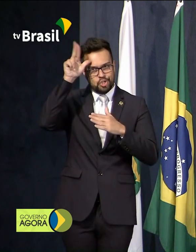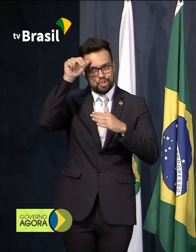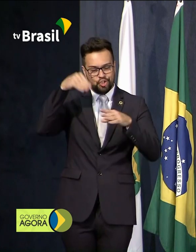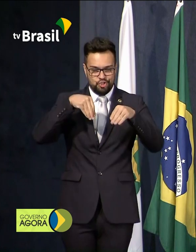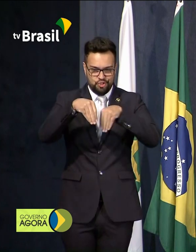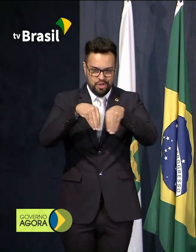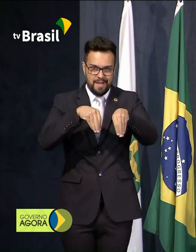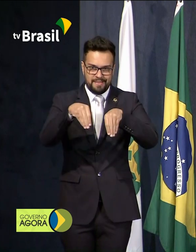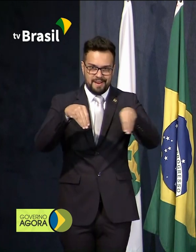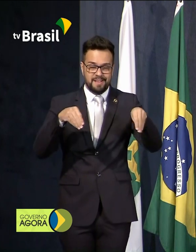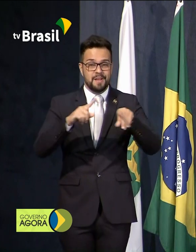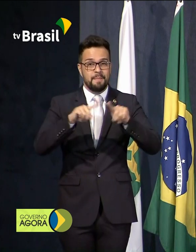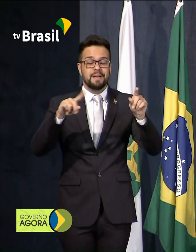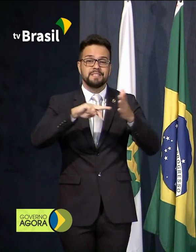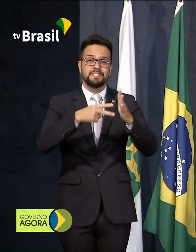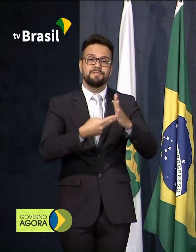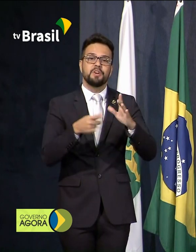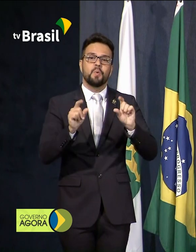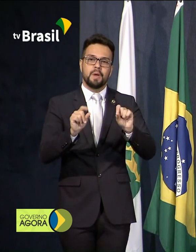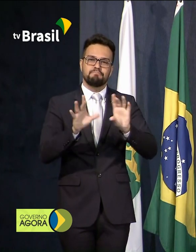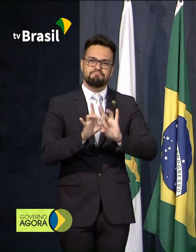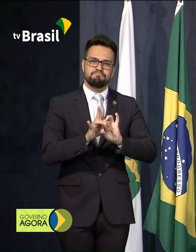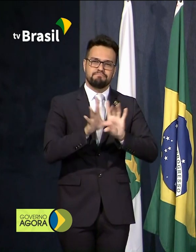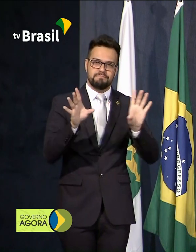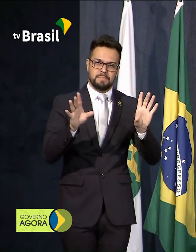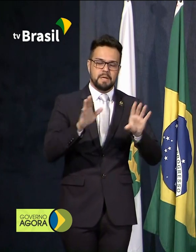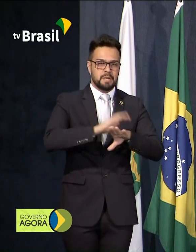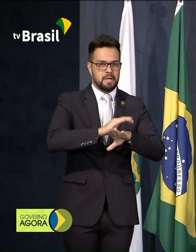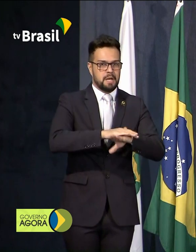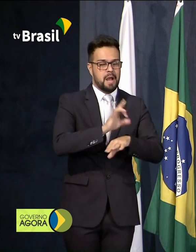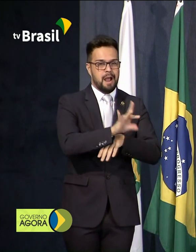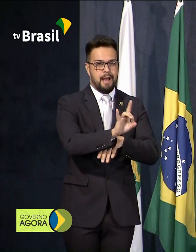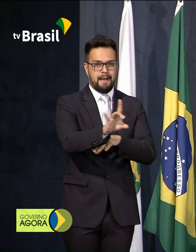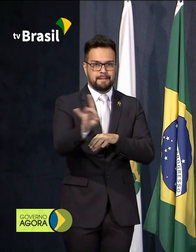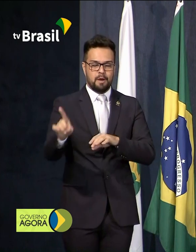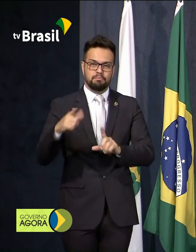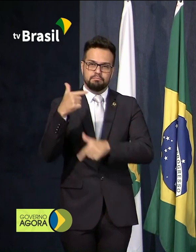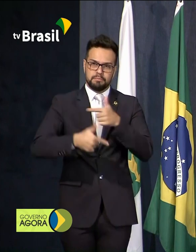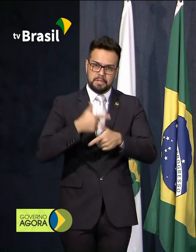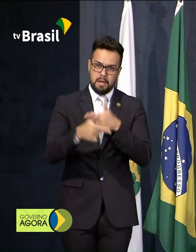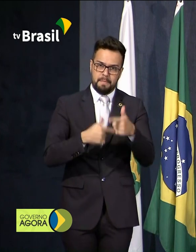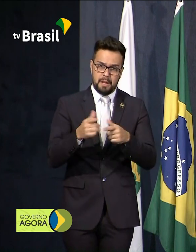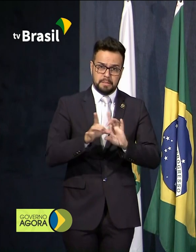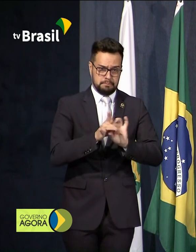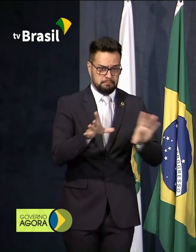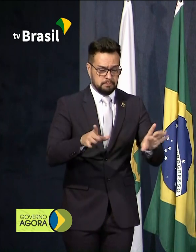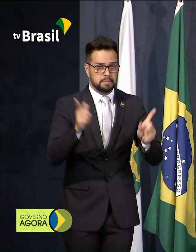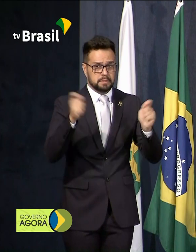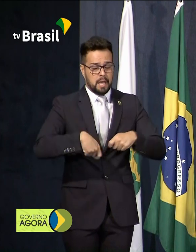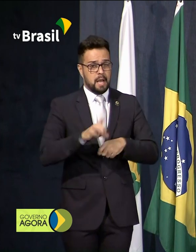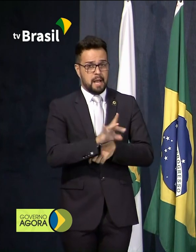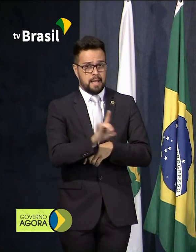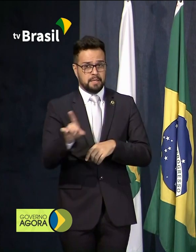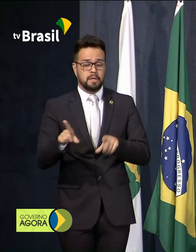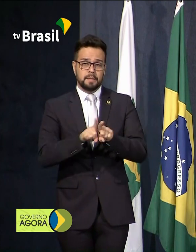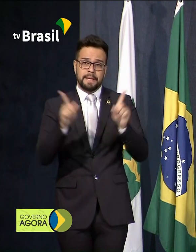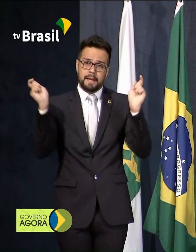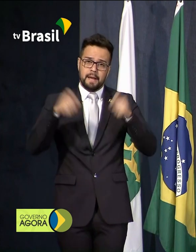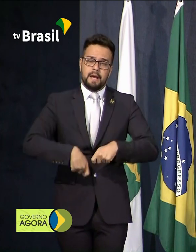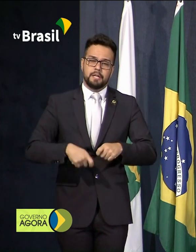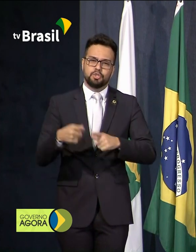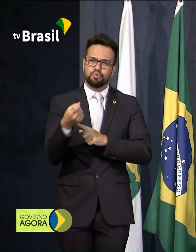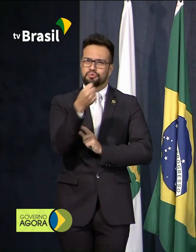que as peças têm que ter para poder trabalhar é a garantia do